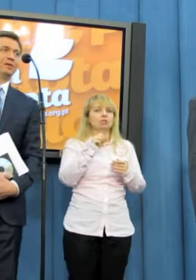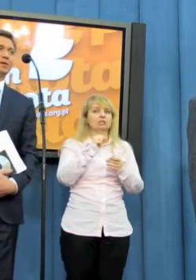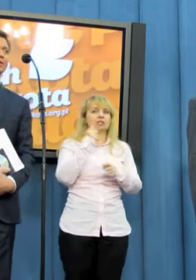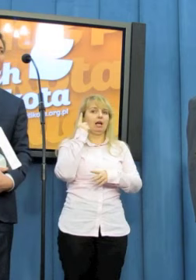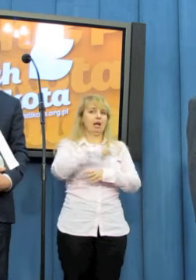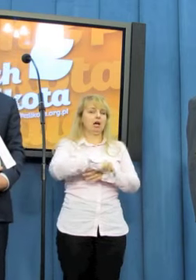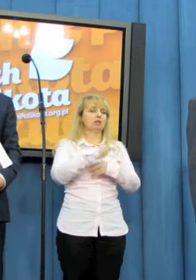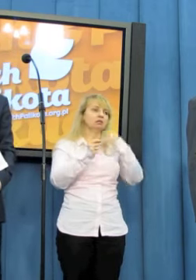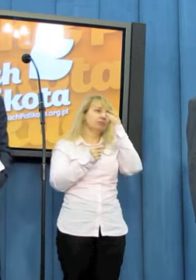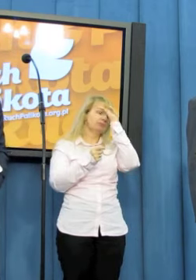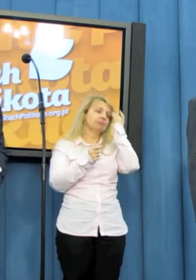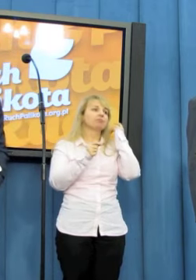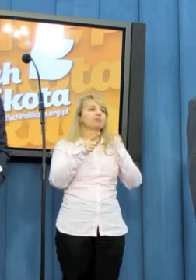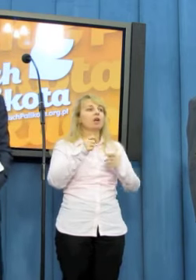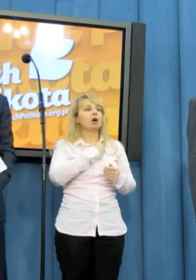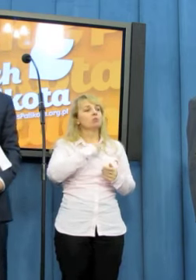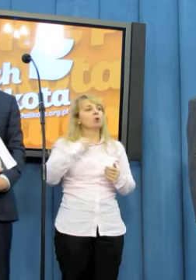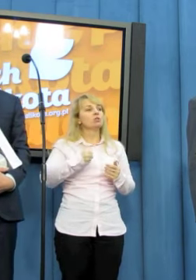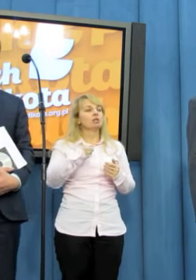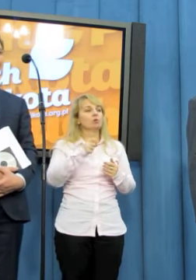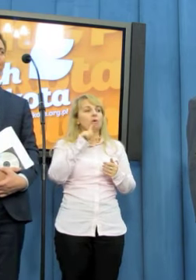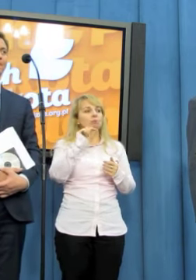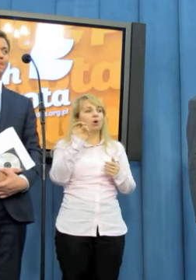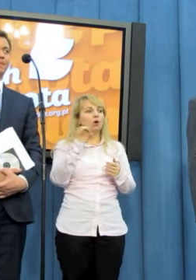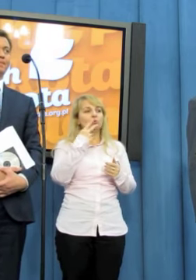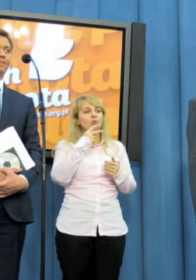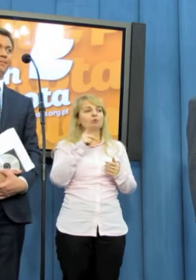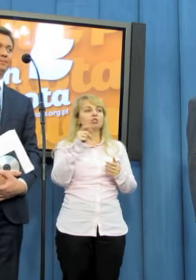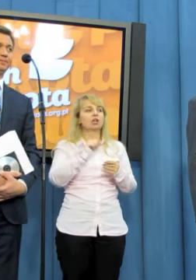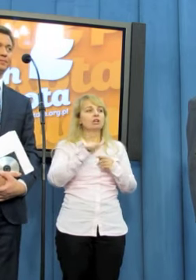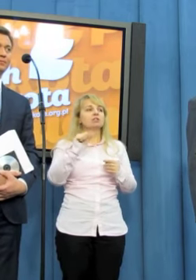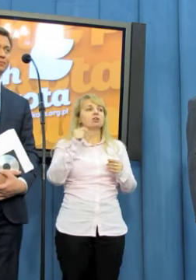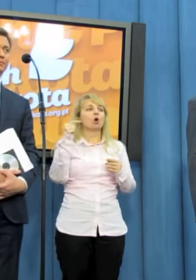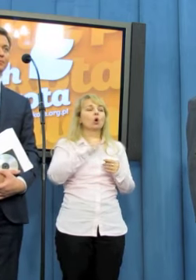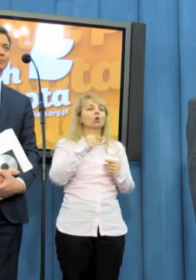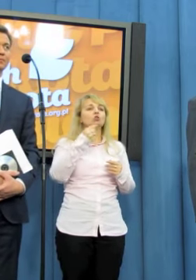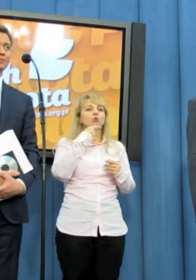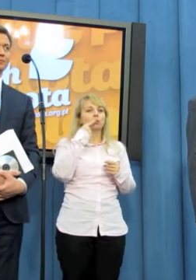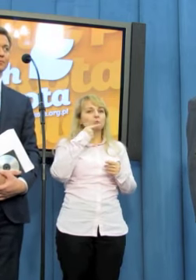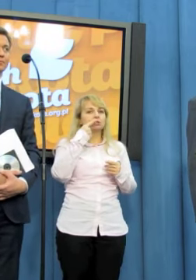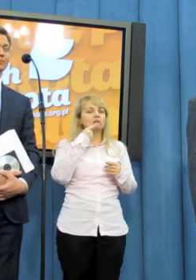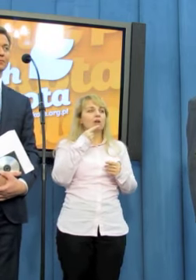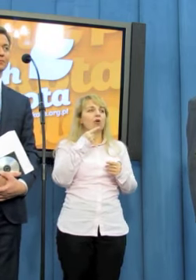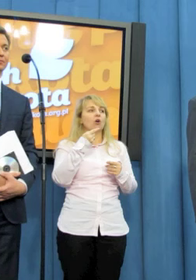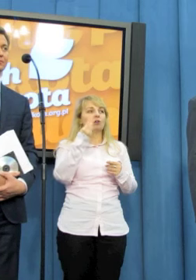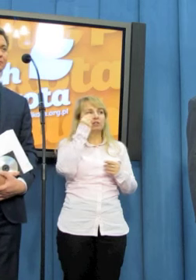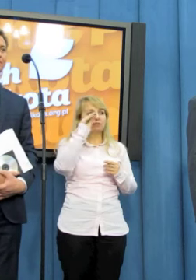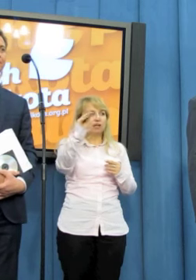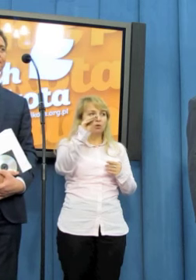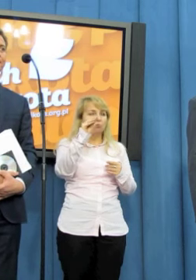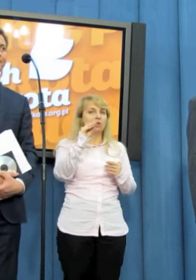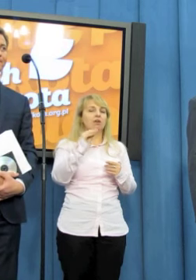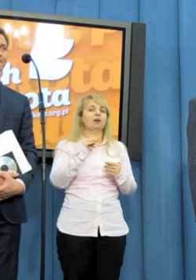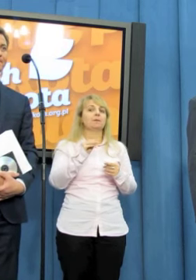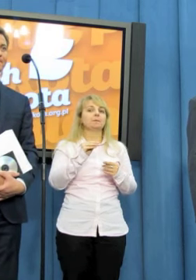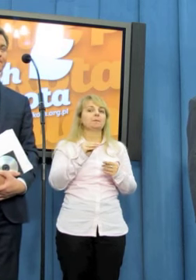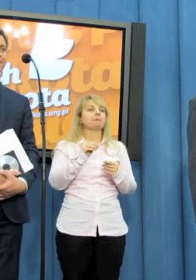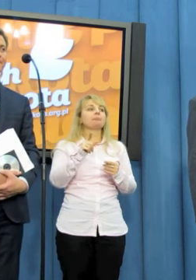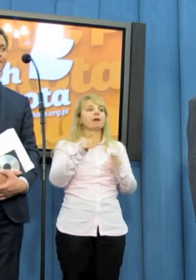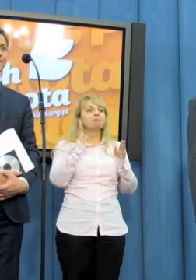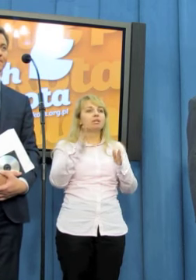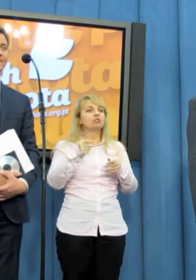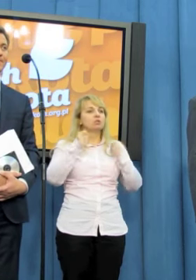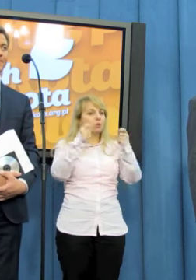Platformy tłumaczą też tak, że regularnie mówi o konieczności ustnego zawiadomienia o tym, że składa się